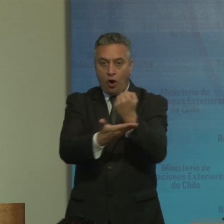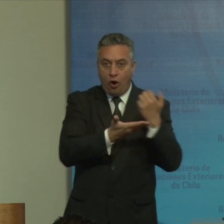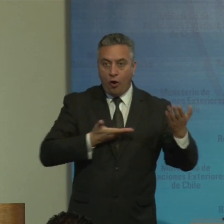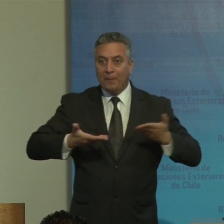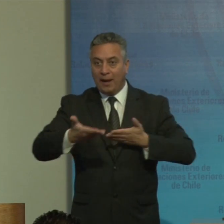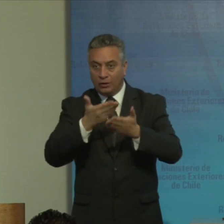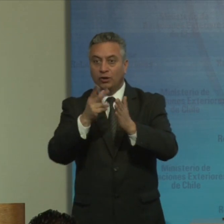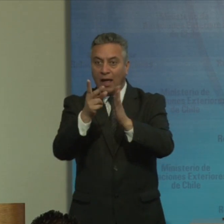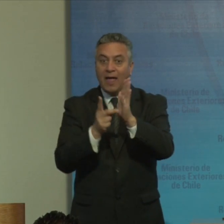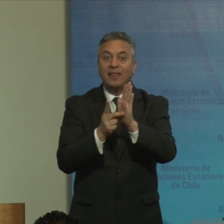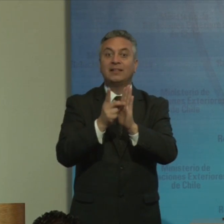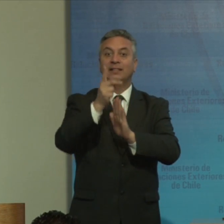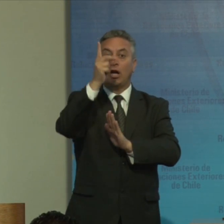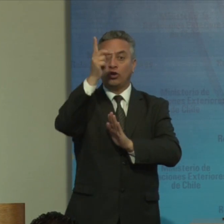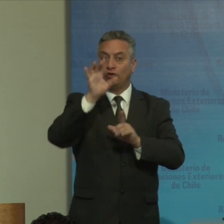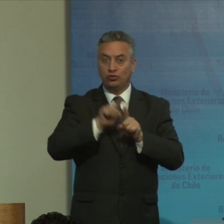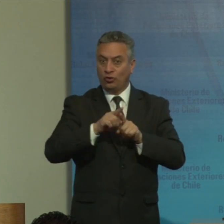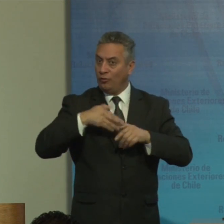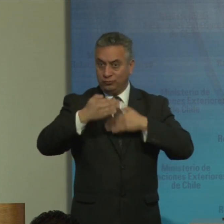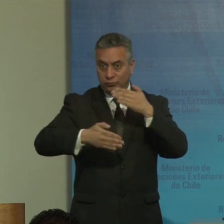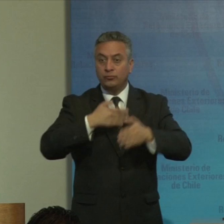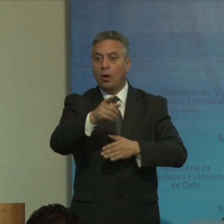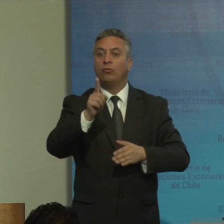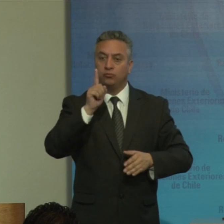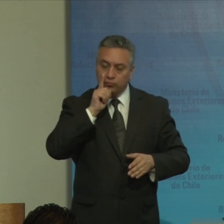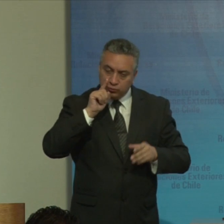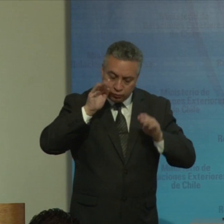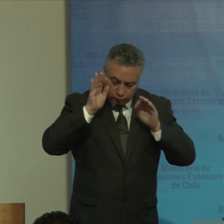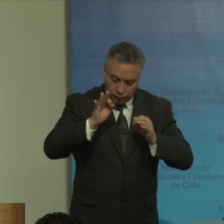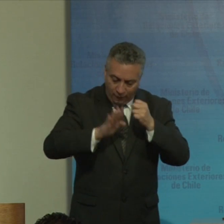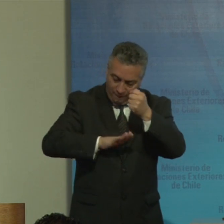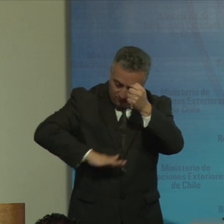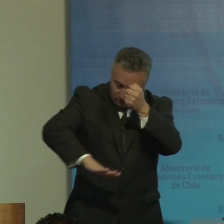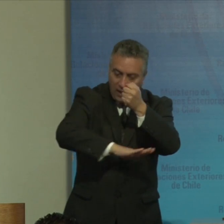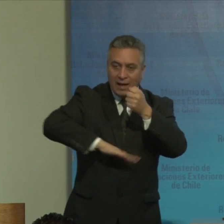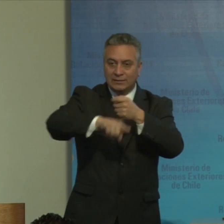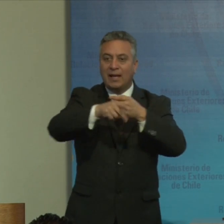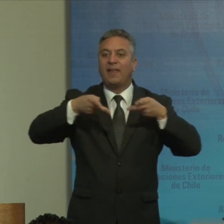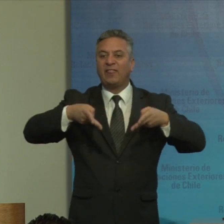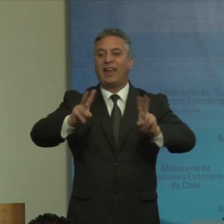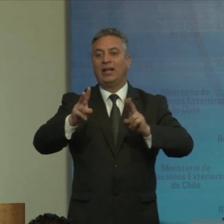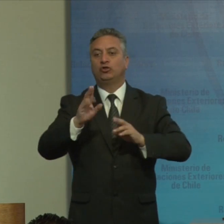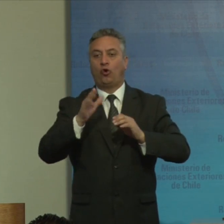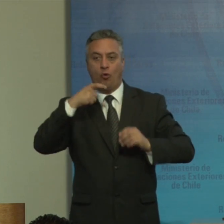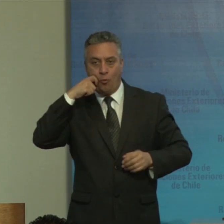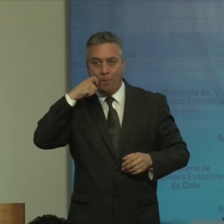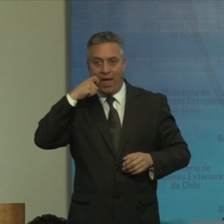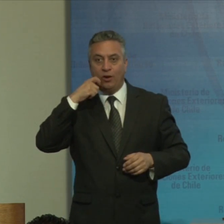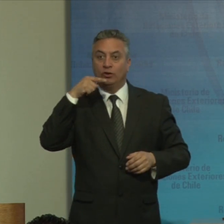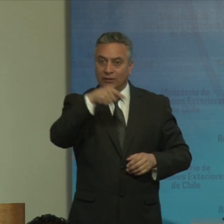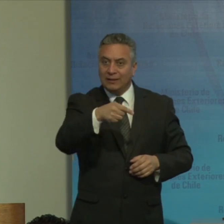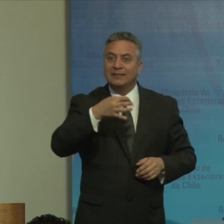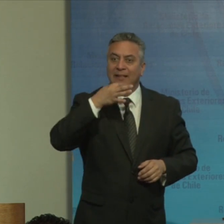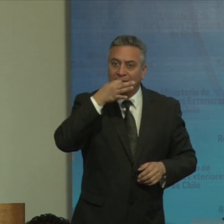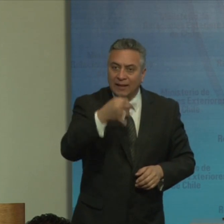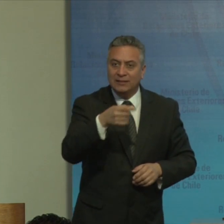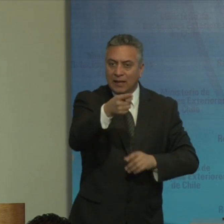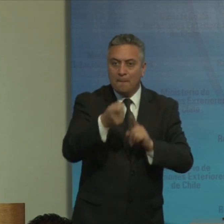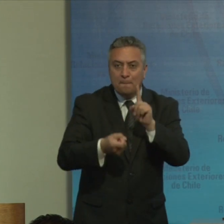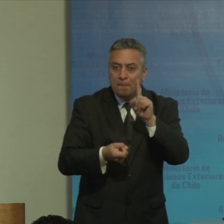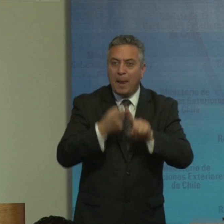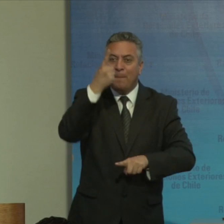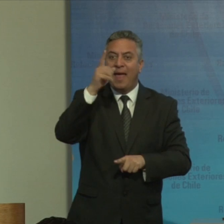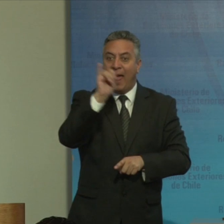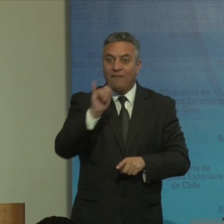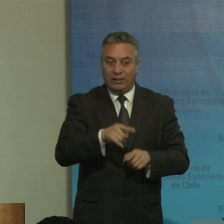sostenible sean basados en los derechos humanos es esta convención que lo dice por primera vez de manera clara en